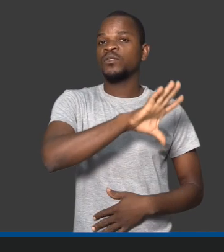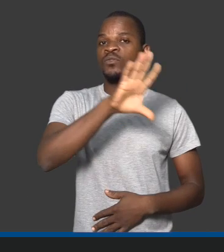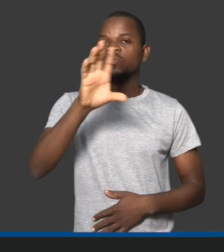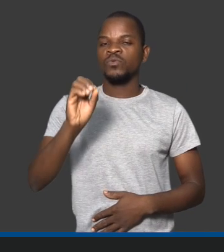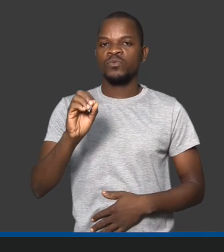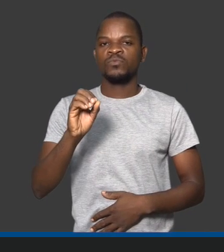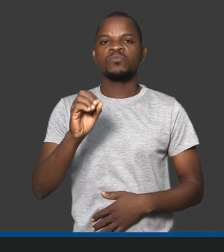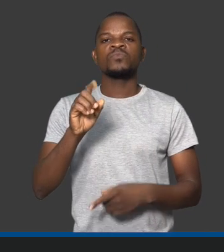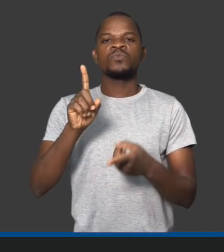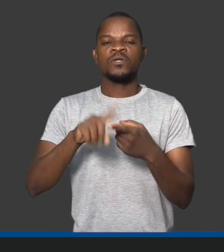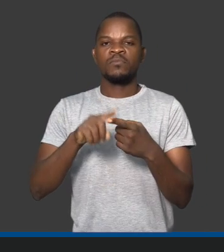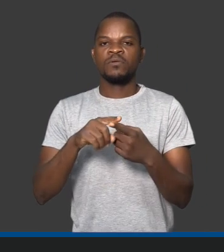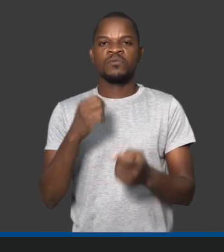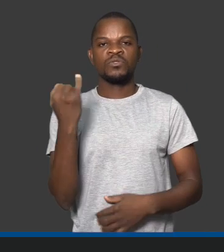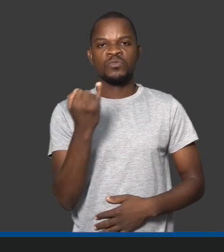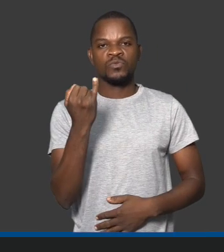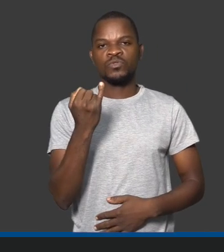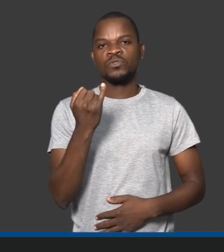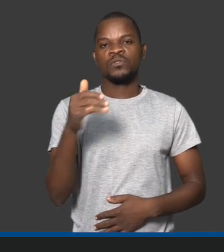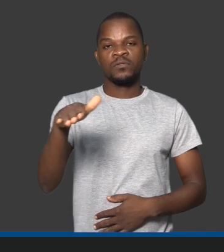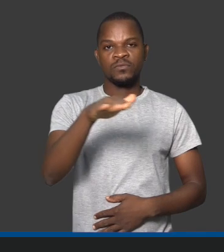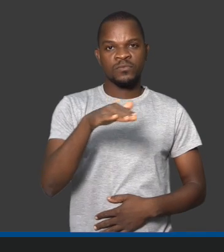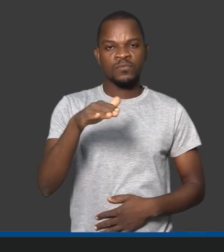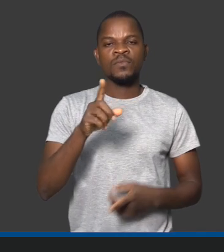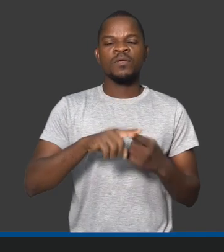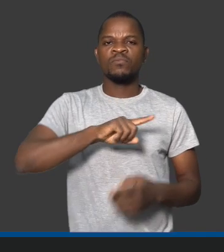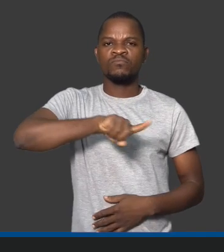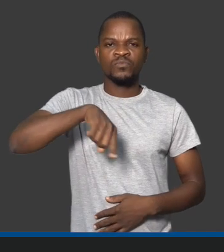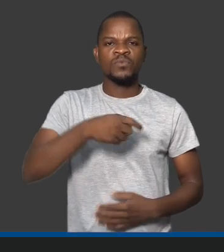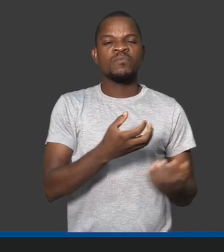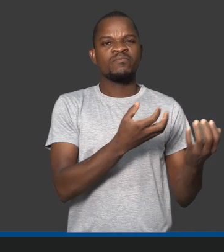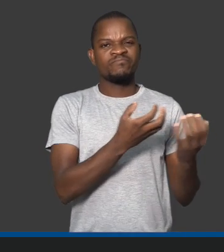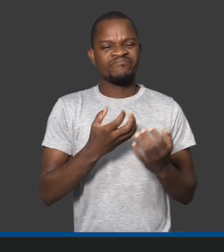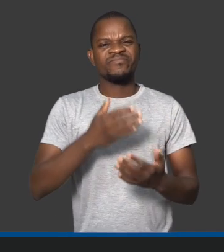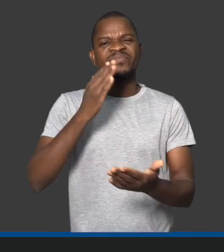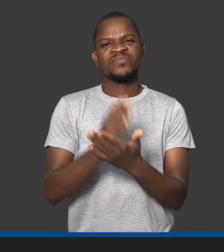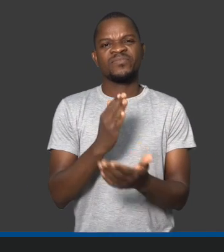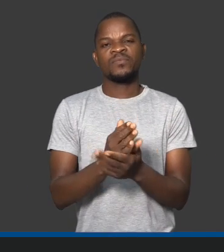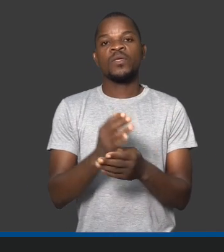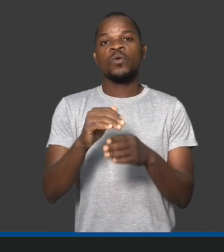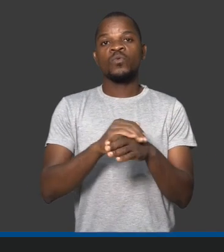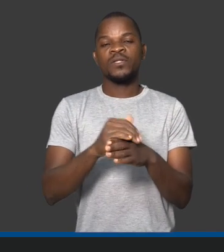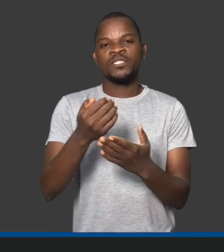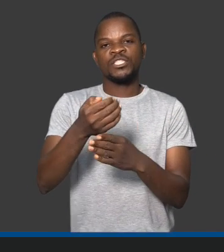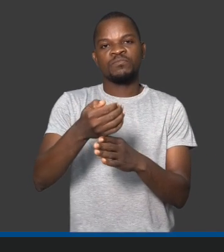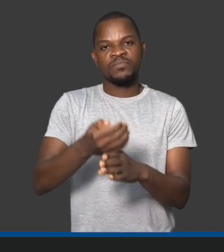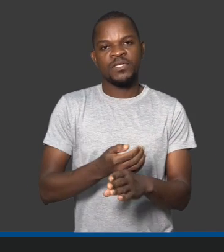que nós realmente precisamos usar este TV Sordo, como é um bom exemplo, de você pode comunicar e